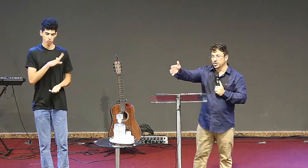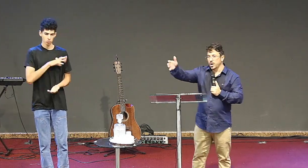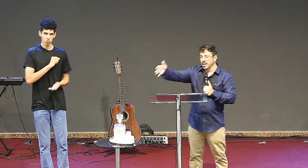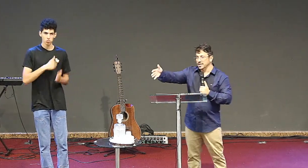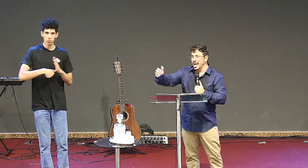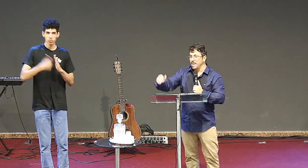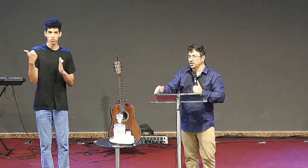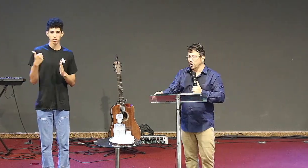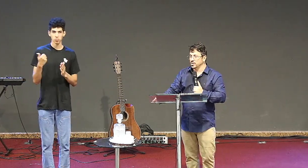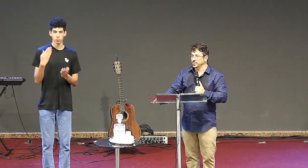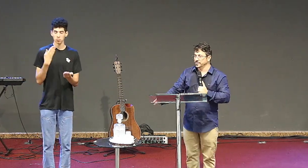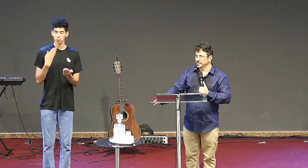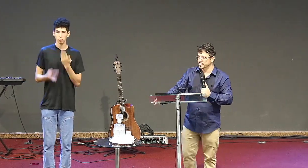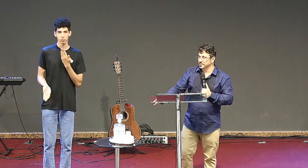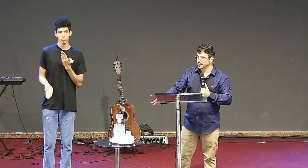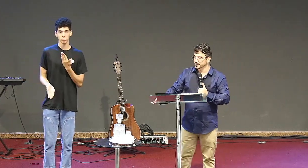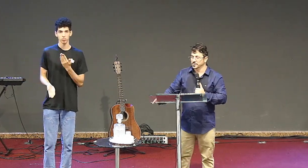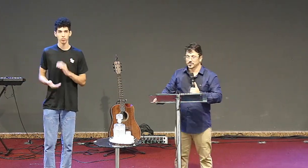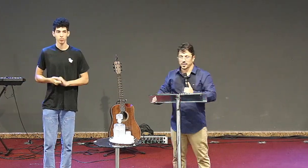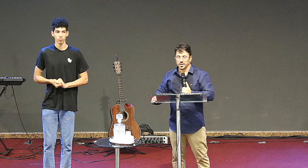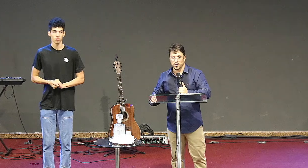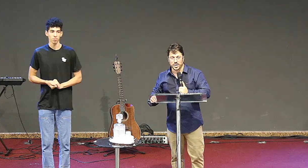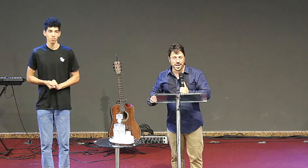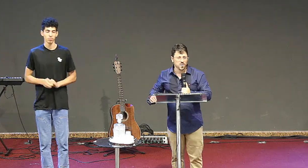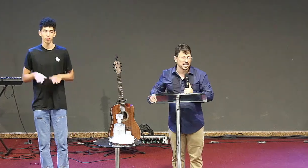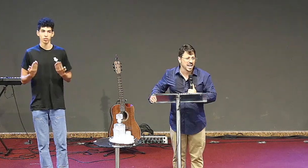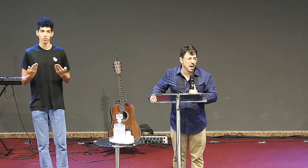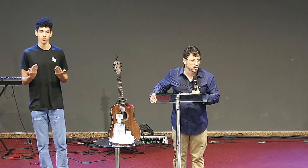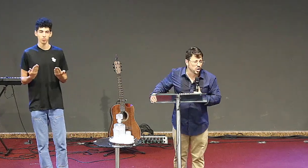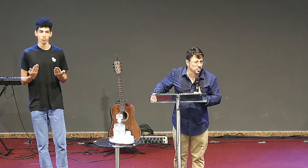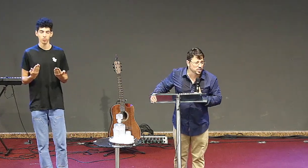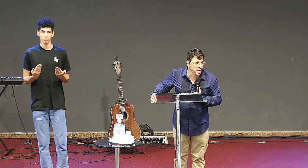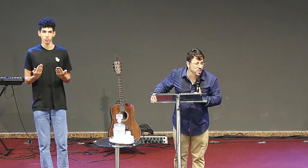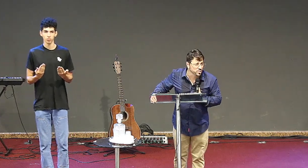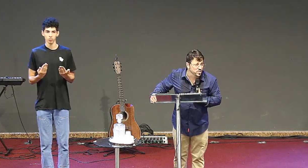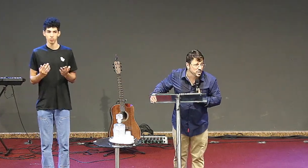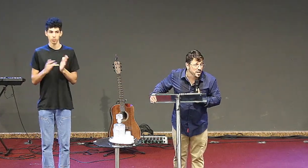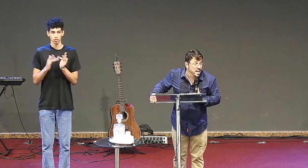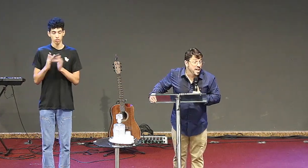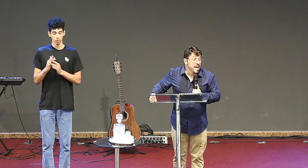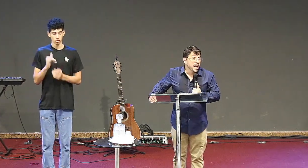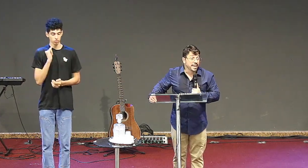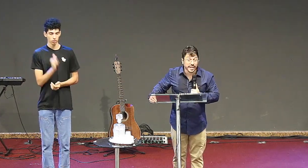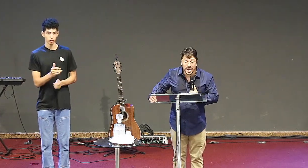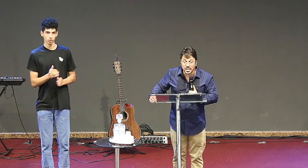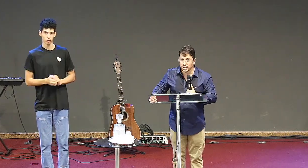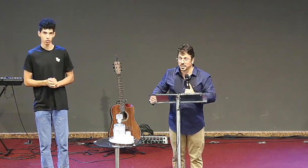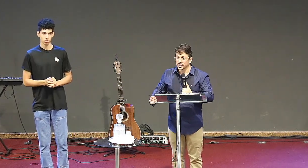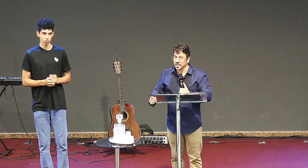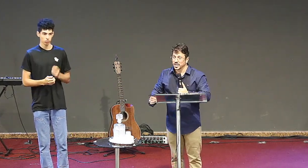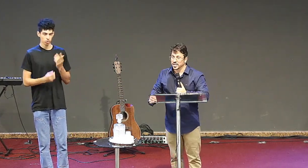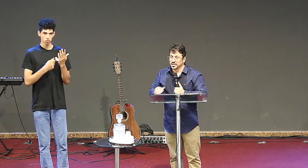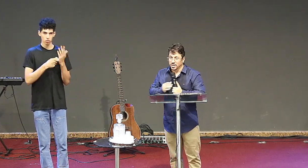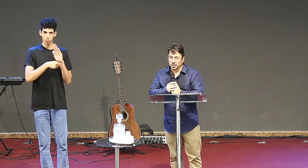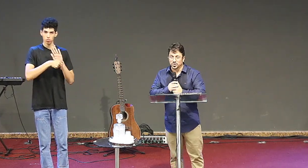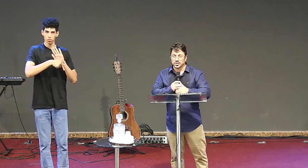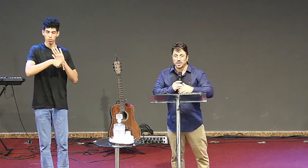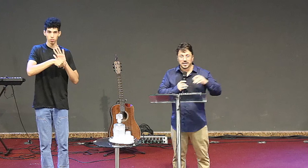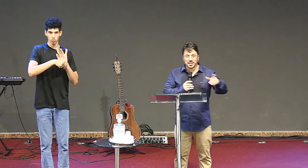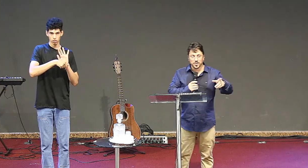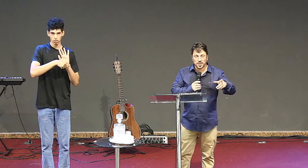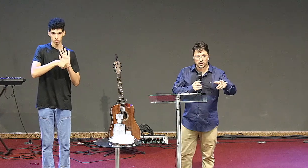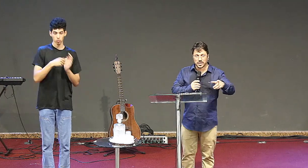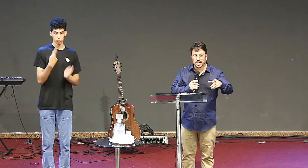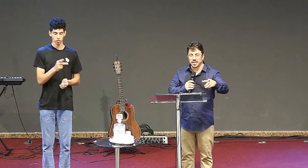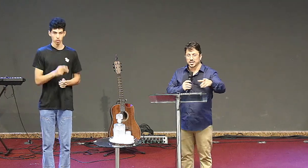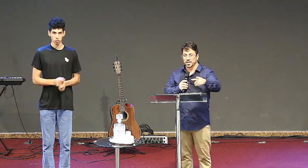o seu candelabro de ouro o que é o candelabro de ouro meus irmãos a igreja então Jesus está